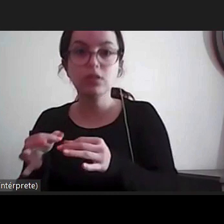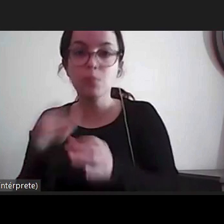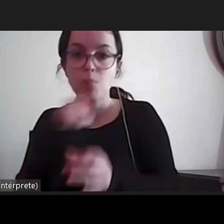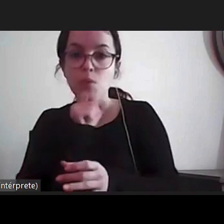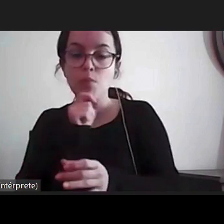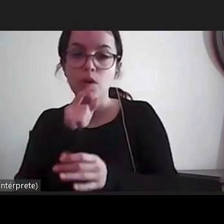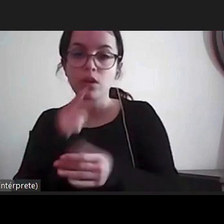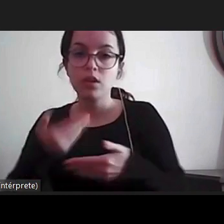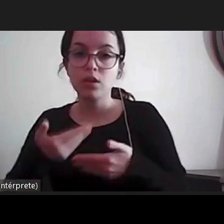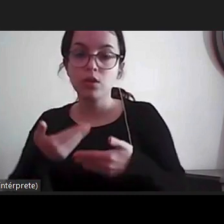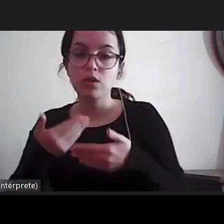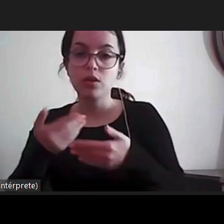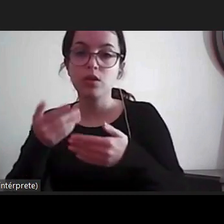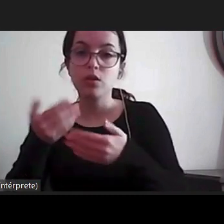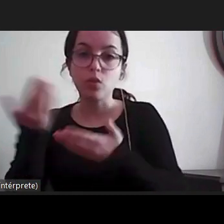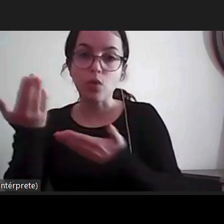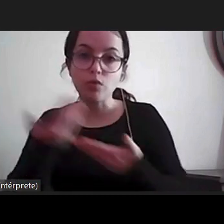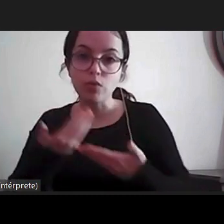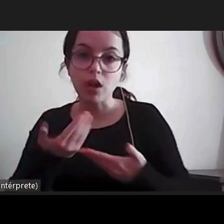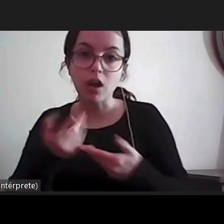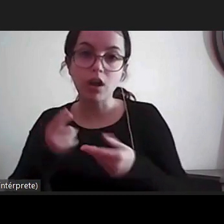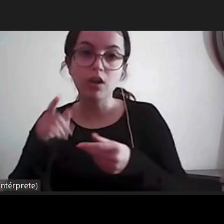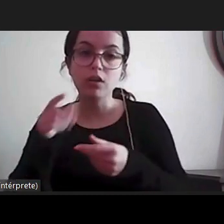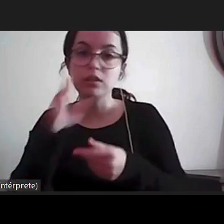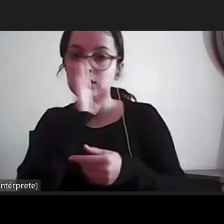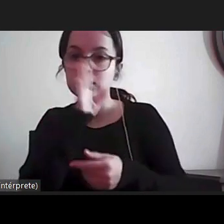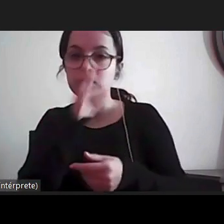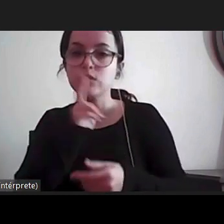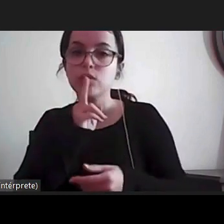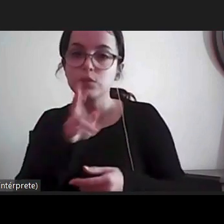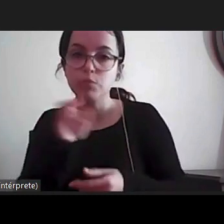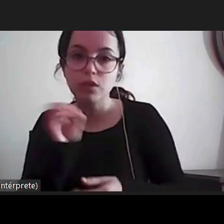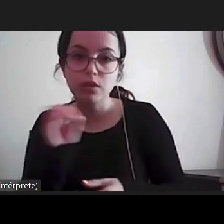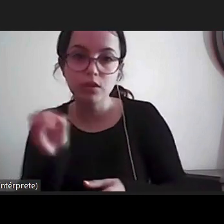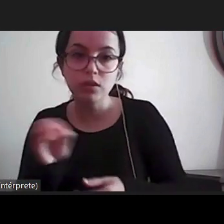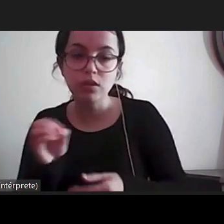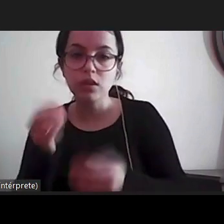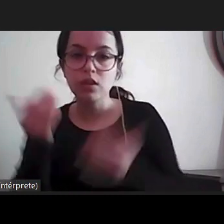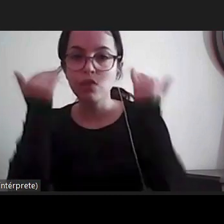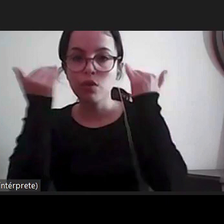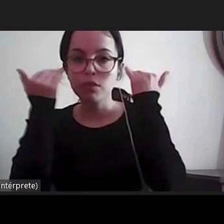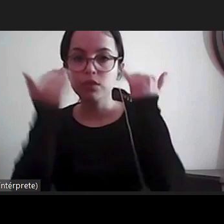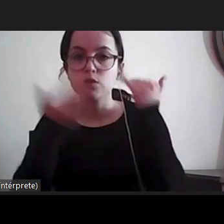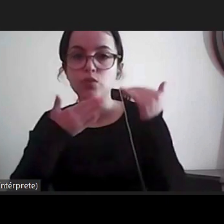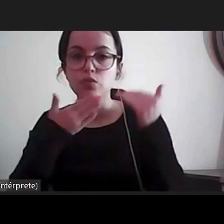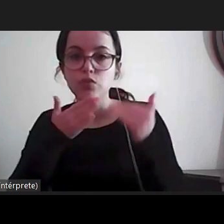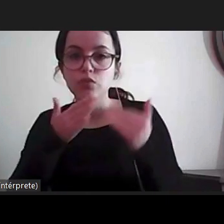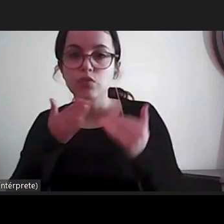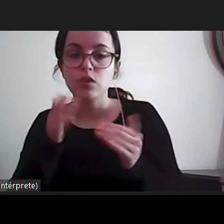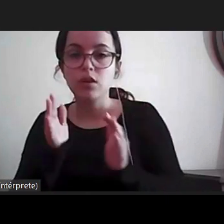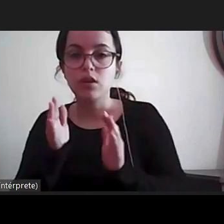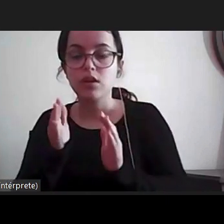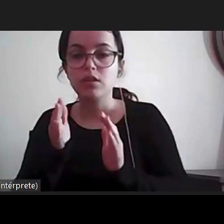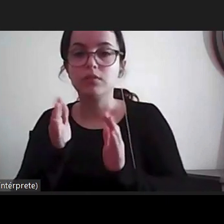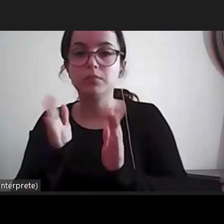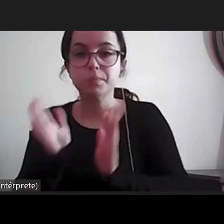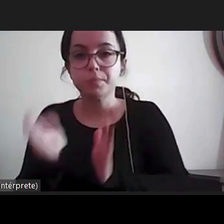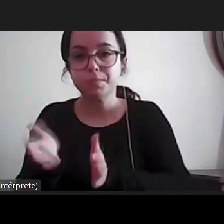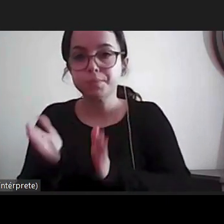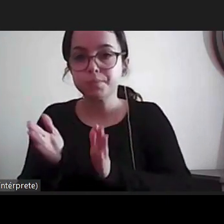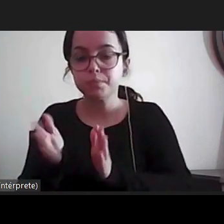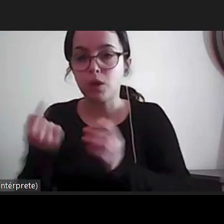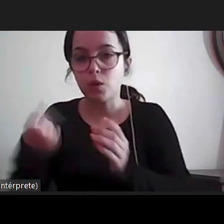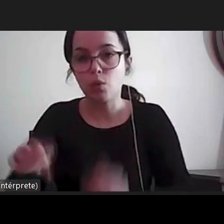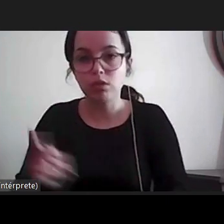imaginem se não houver resposta ou se não houver colaboração no sentido de dar informação ao provedor a informação de que ele precisa para